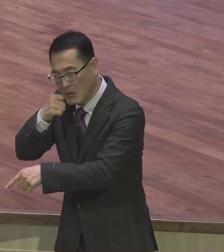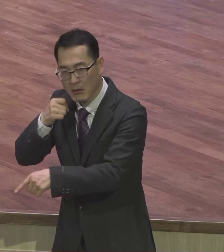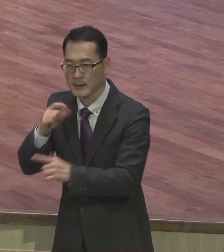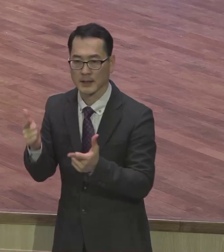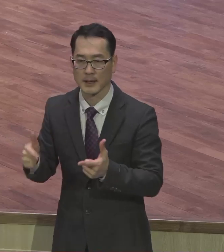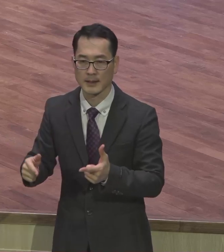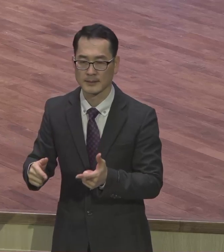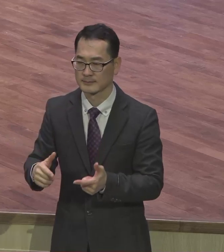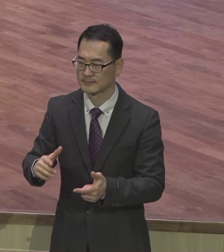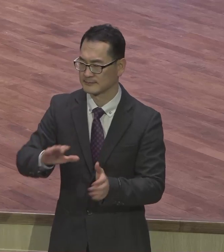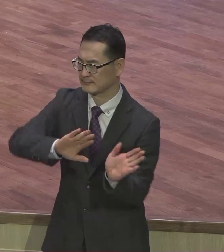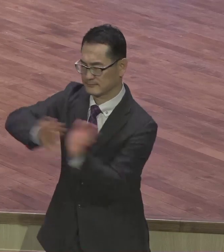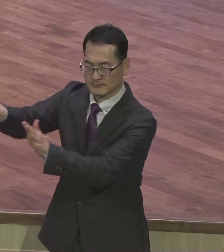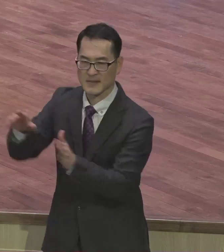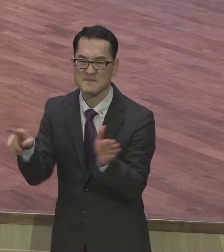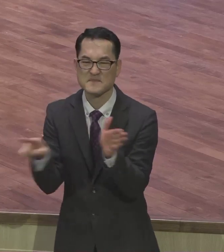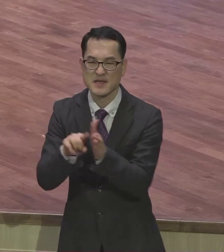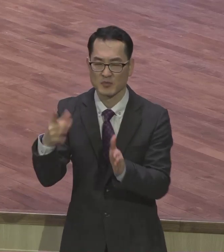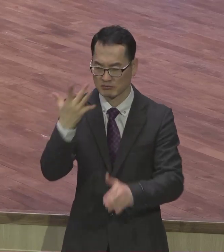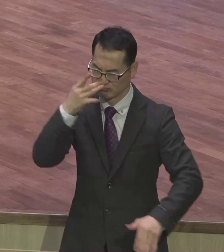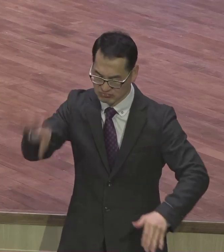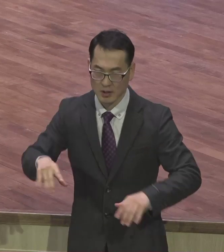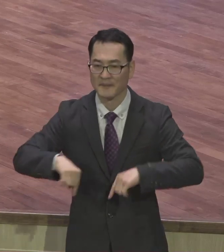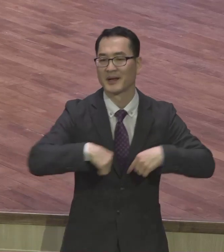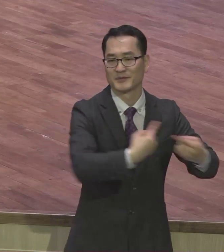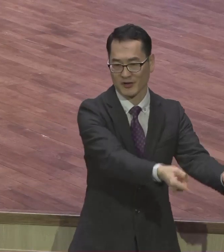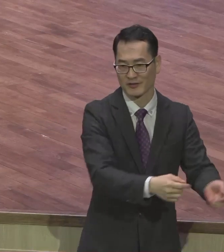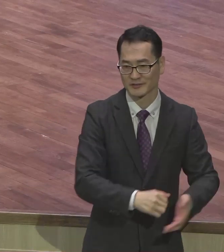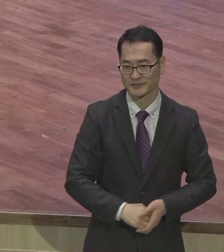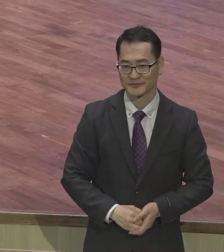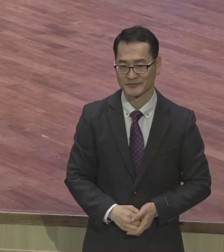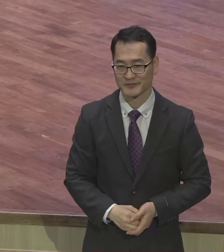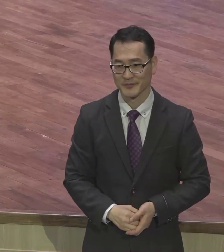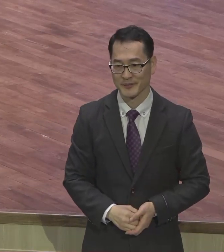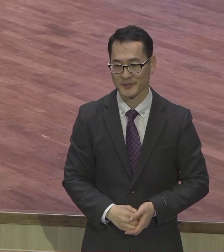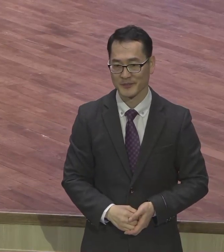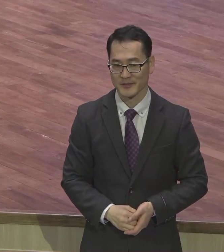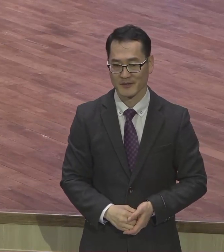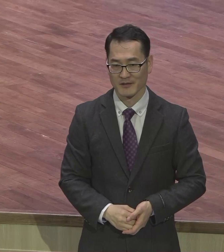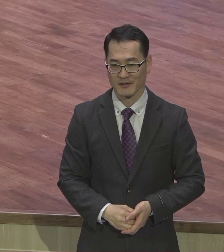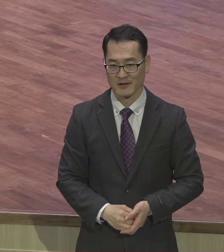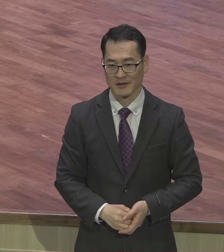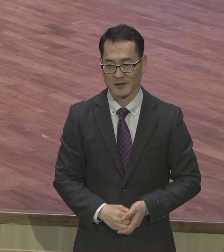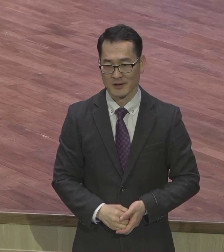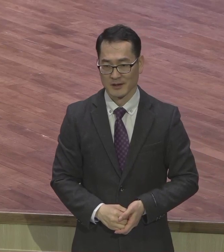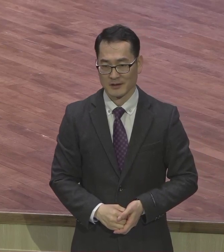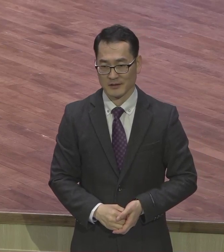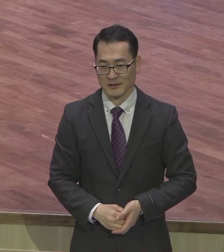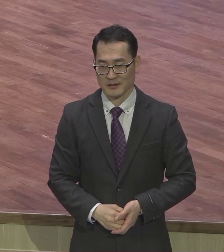믿음으로 강도해 그냥 아멘 믿음으로 아멘 믿음으로 사는 거예요. 행찰로 사는 게 아니에요.